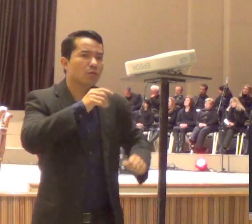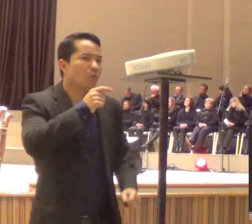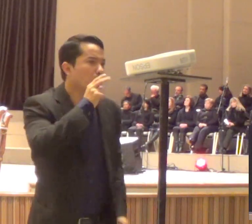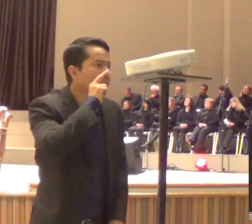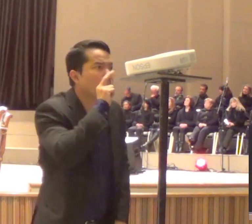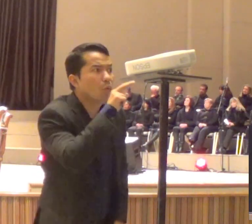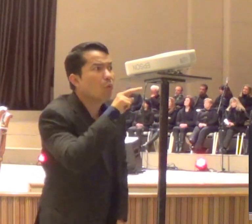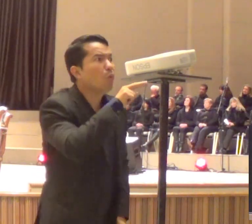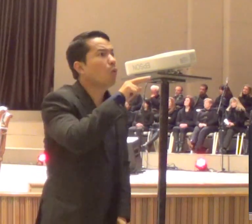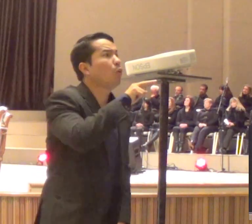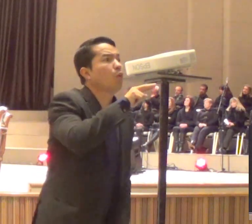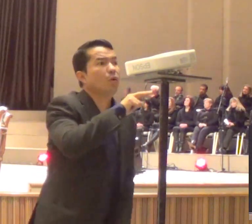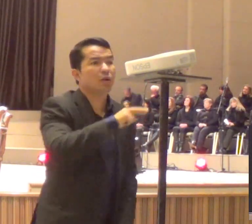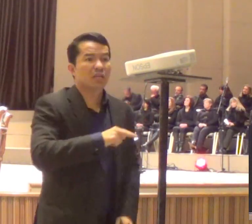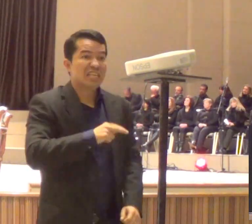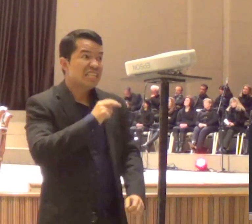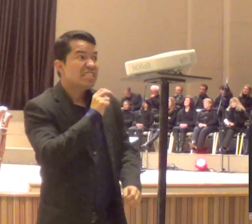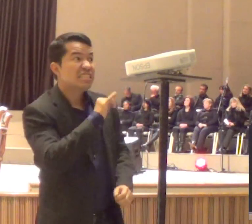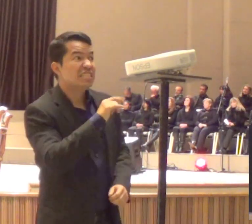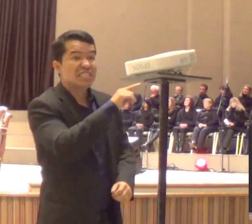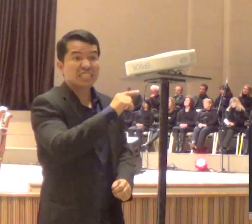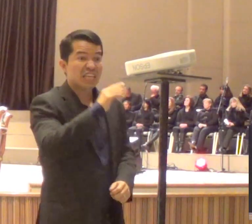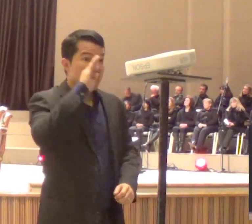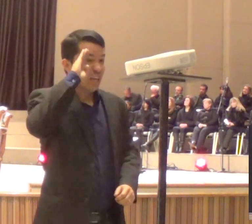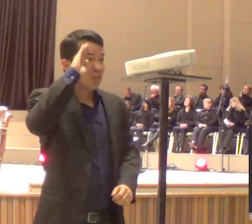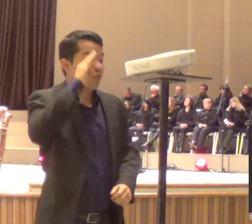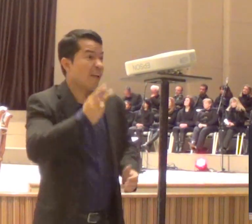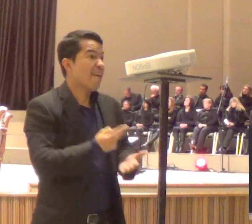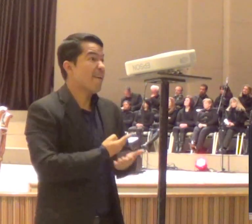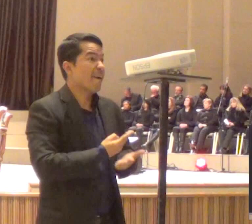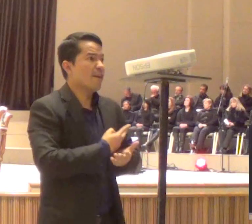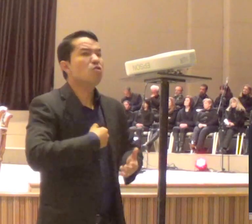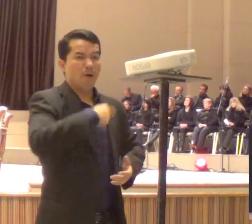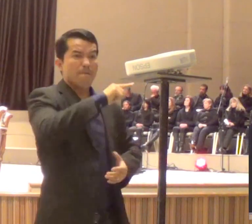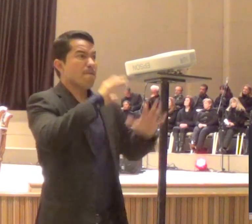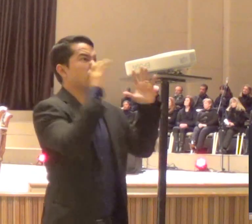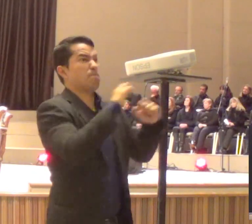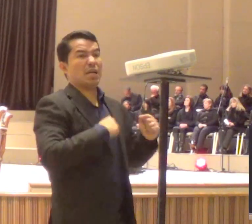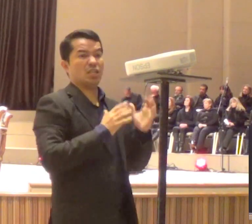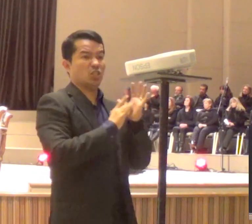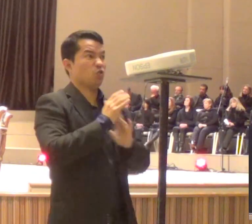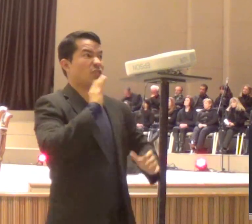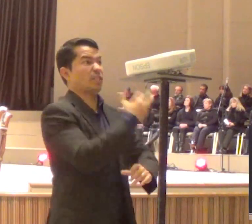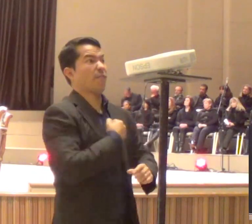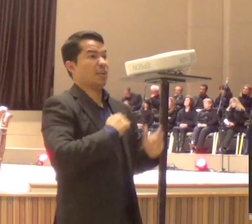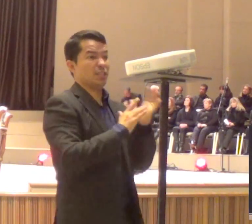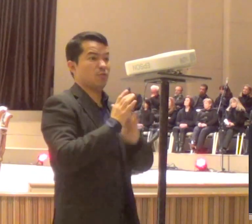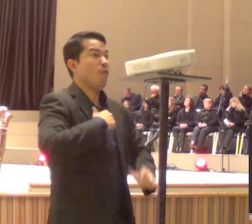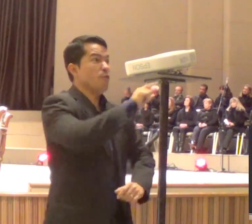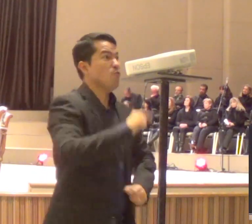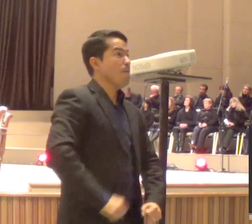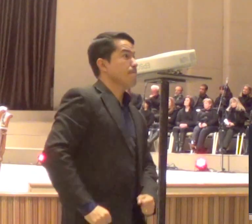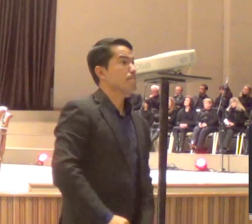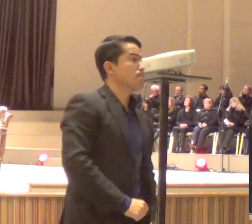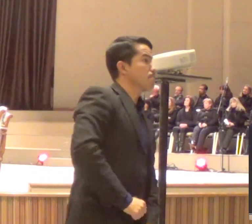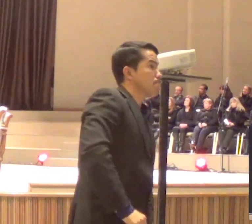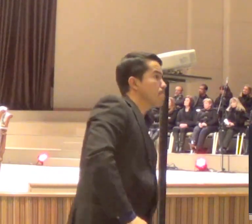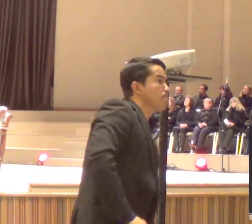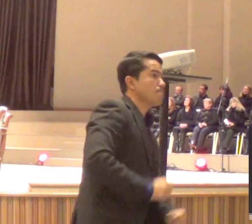ele estava quem sabe, planejando, armando uma situação, para quem sabe, tentar resgatar Jesus, ele